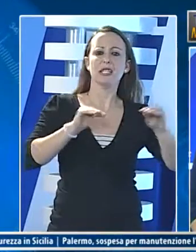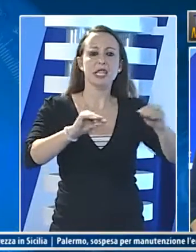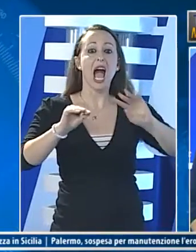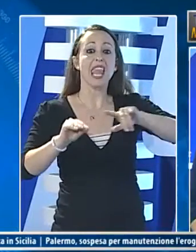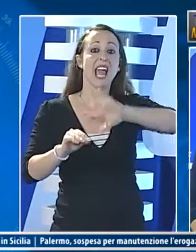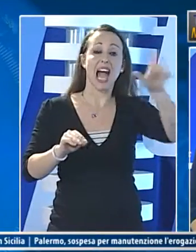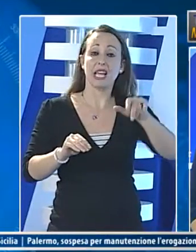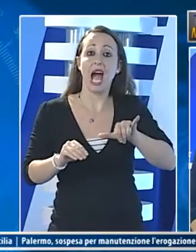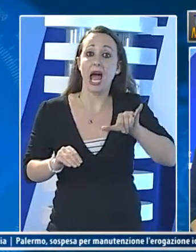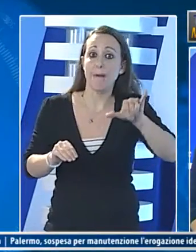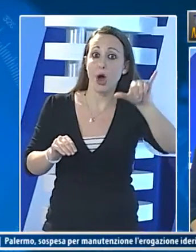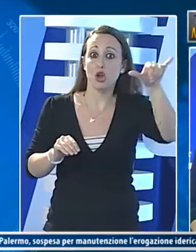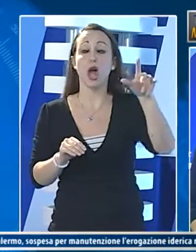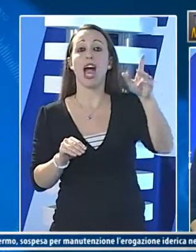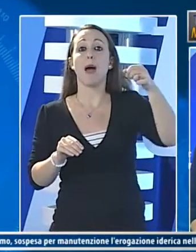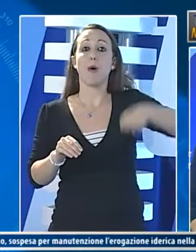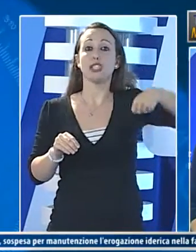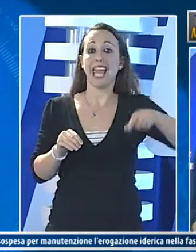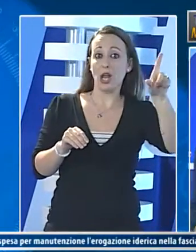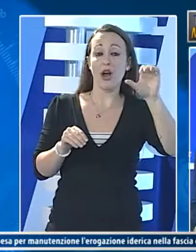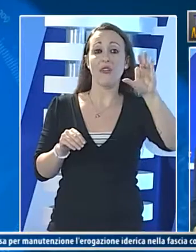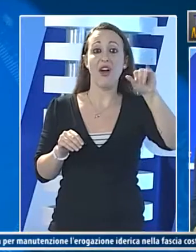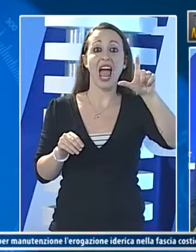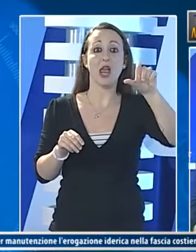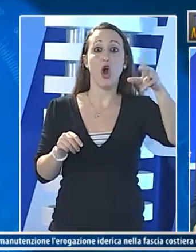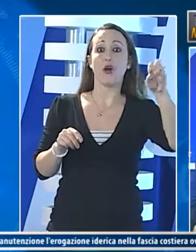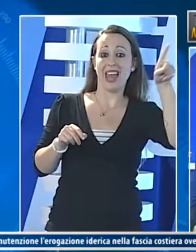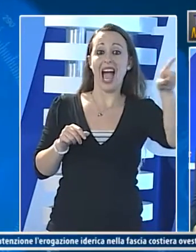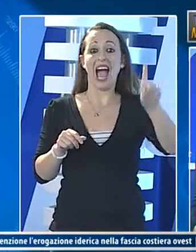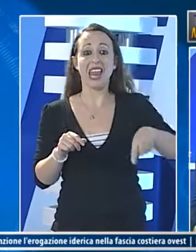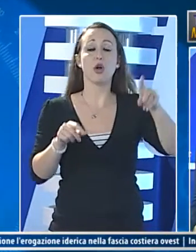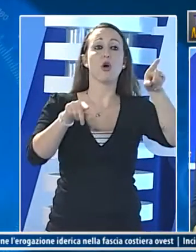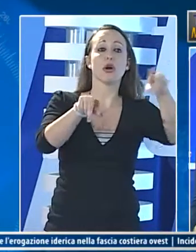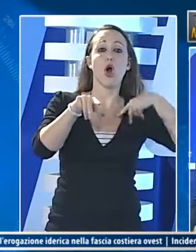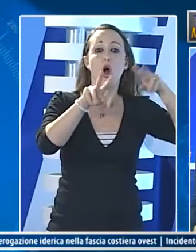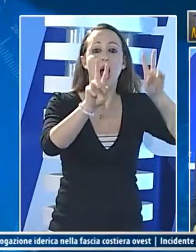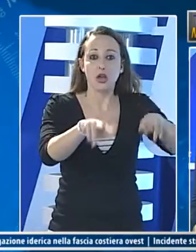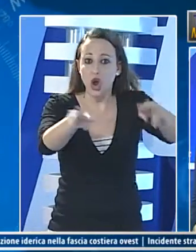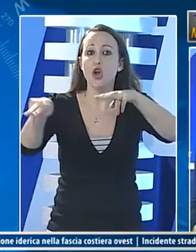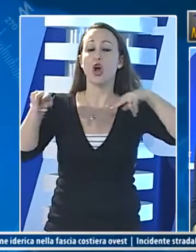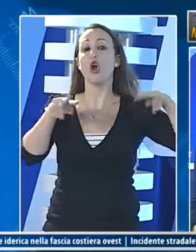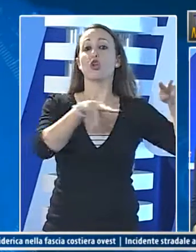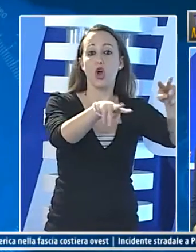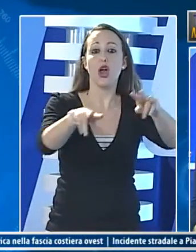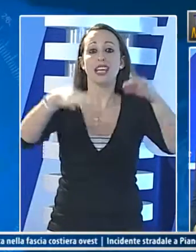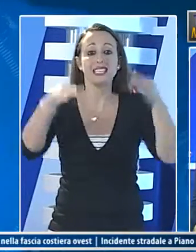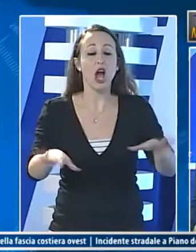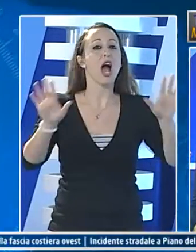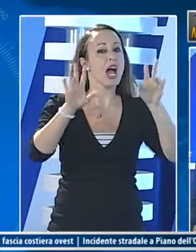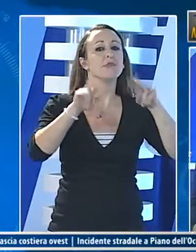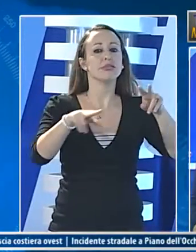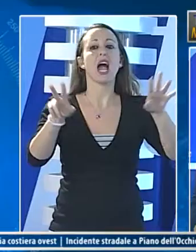soprattutto esterno nell'aeroporto falcone borsellino dove i controlli sui passeggeri sono già stati elevati a